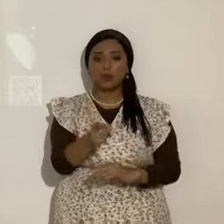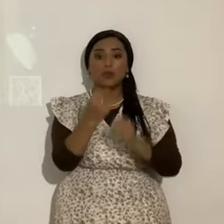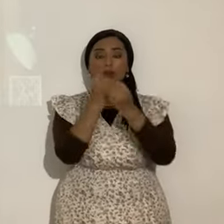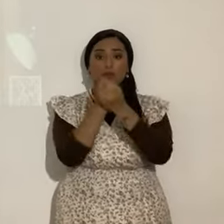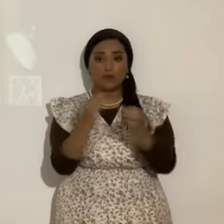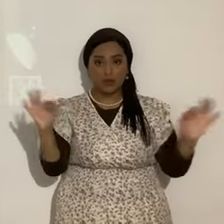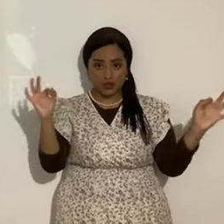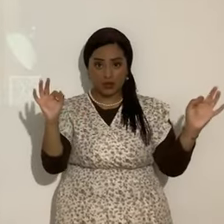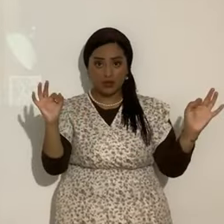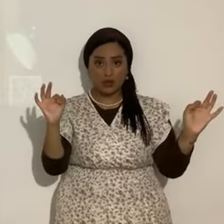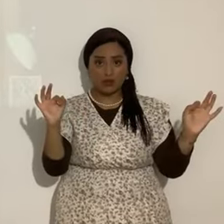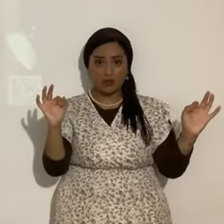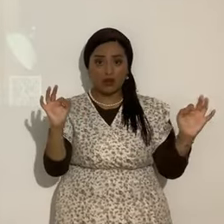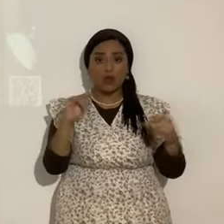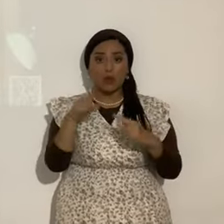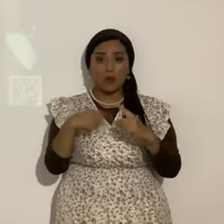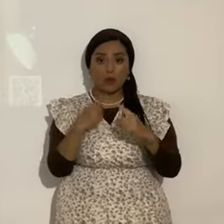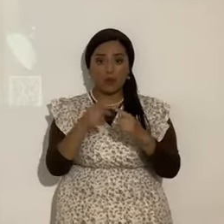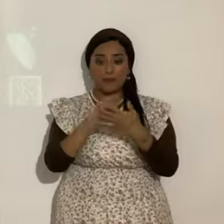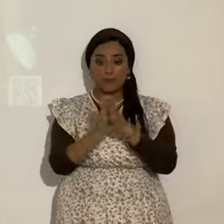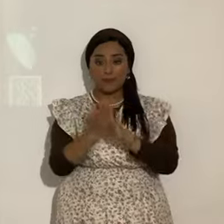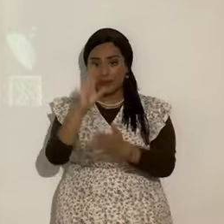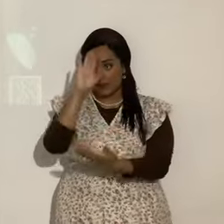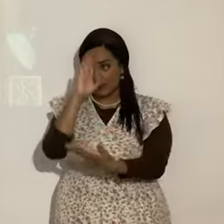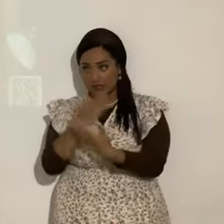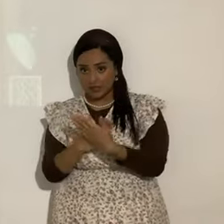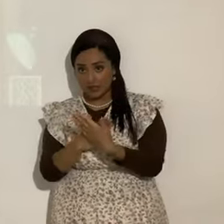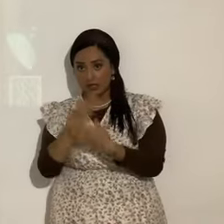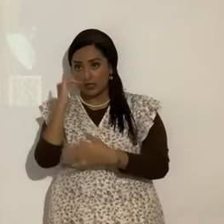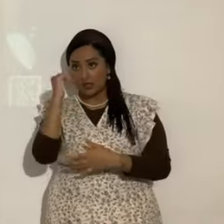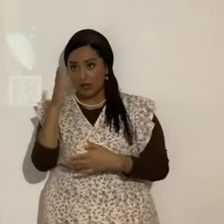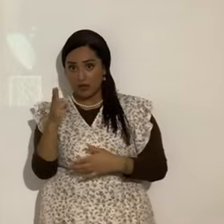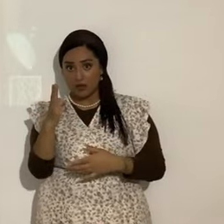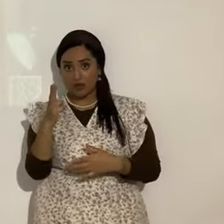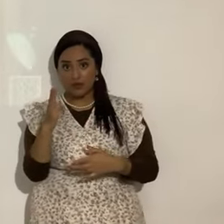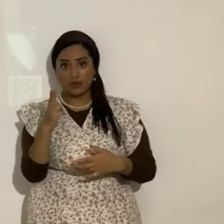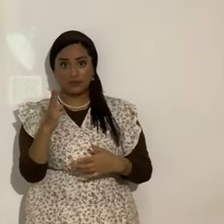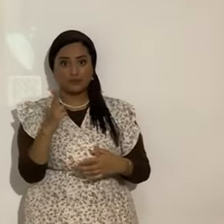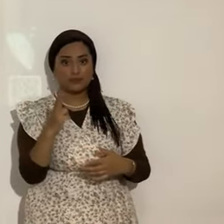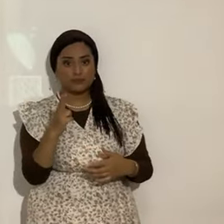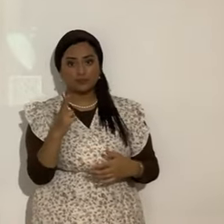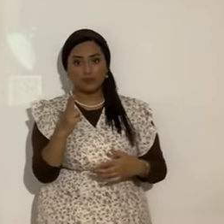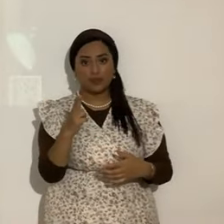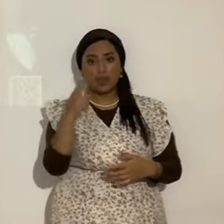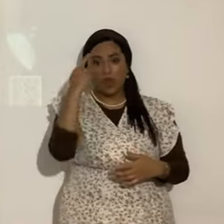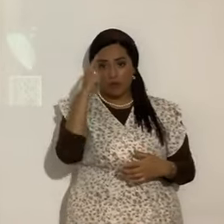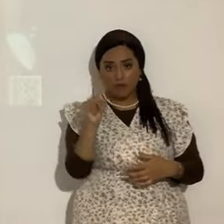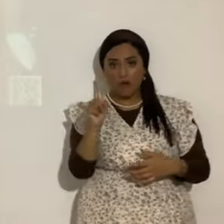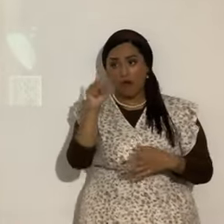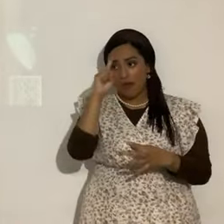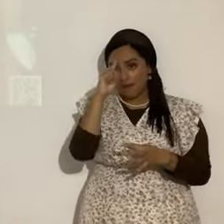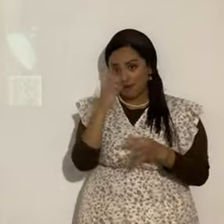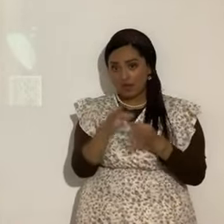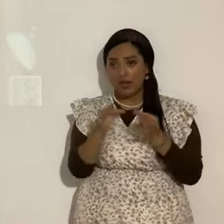al llegar a ser hijos de Yahweh. Por la fe en Yahweh,